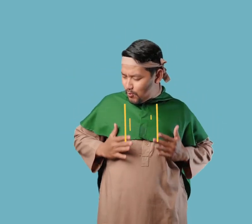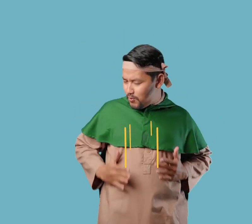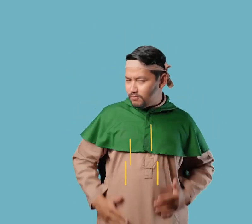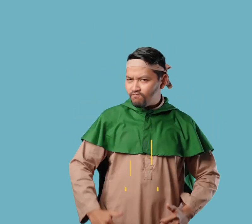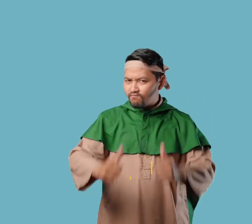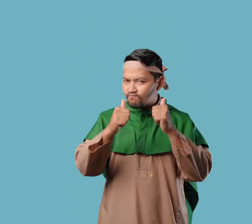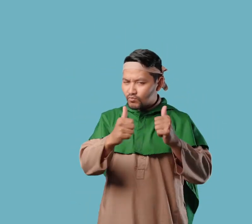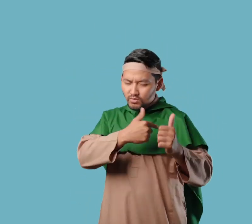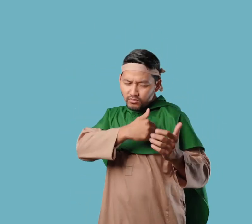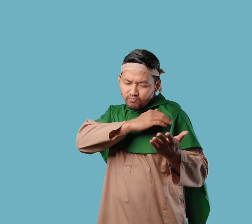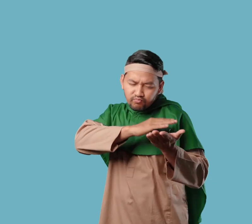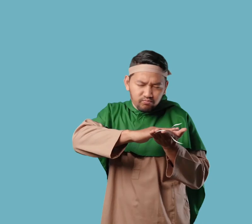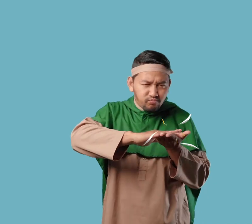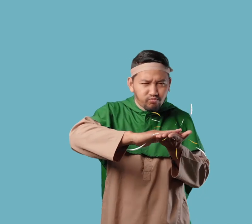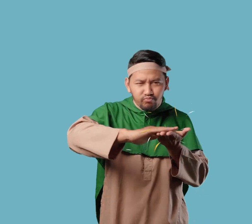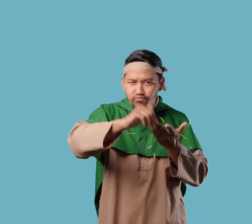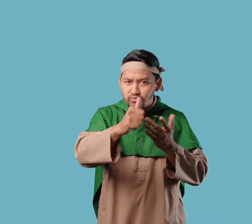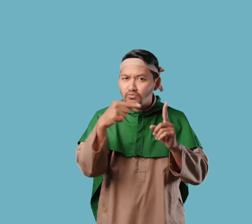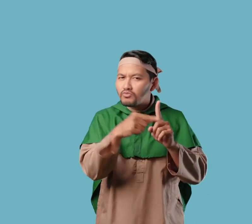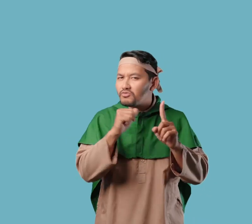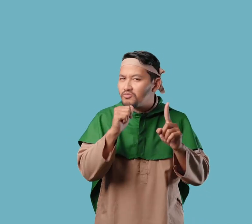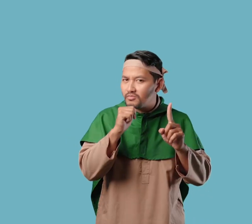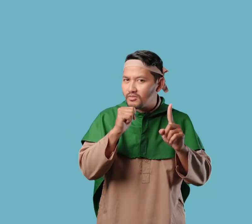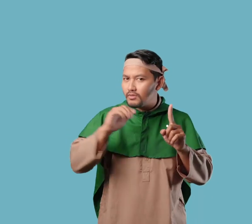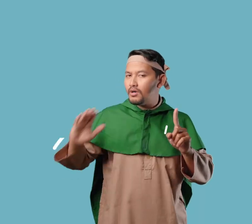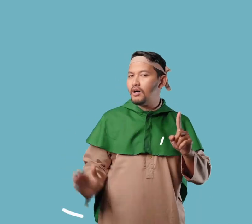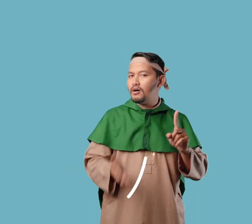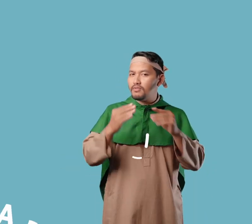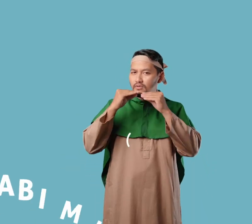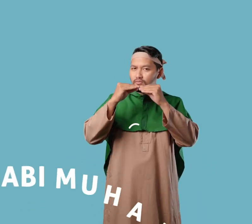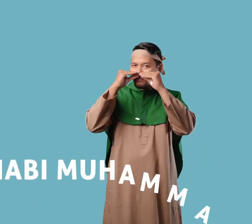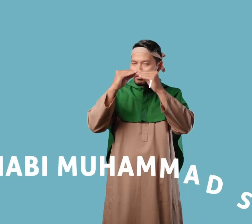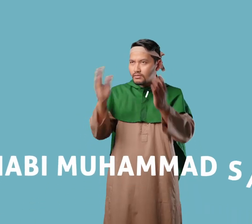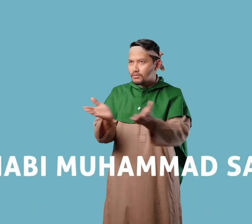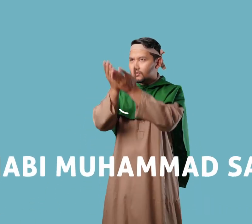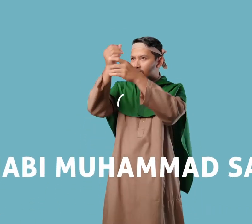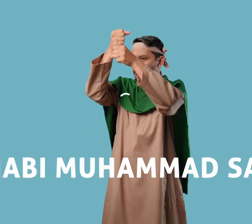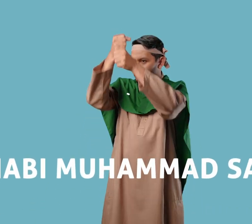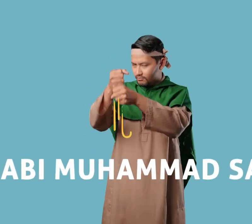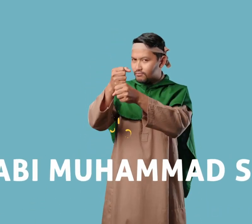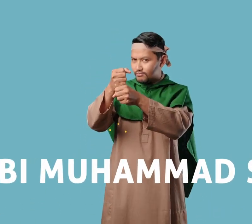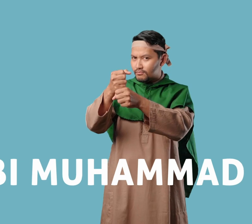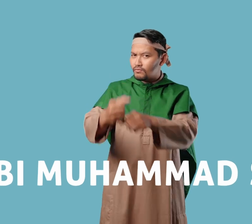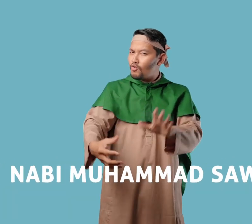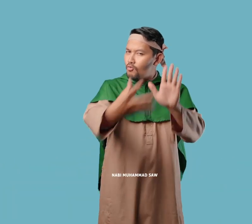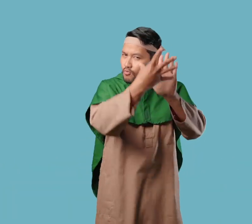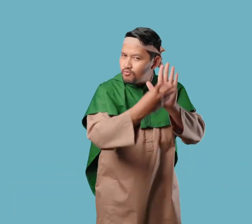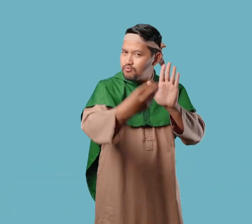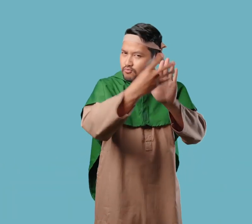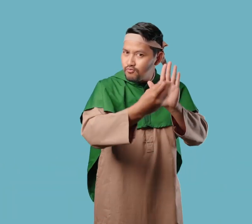Yang baik hatinya Baik tingkah lakunya Yaitu Nabi Muhammad s.a.w Mau